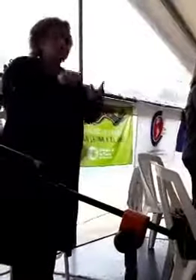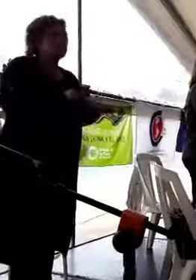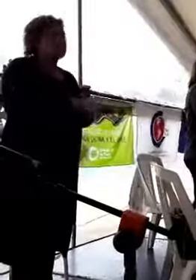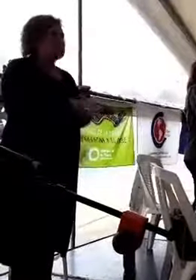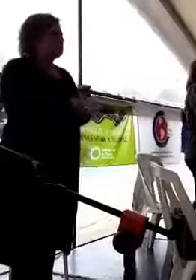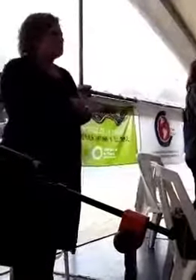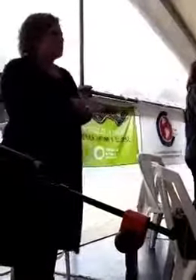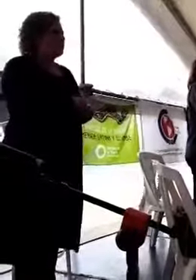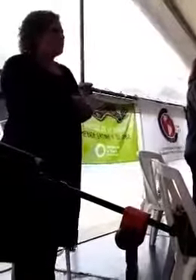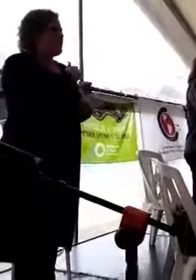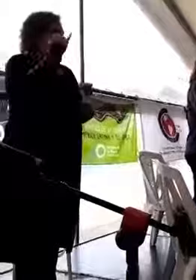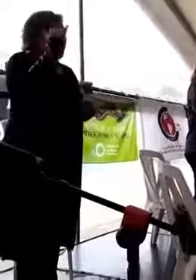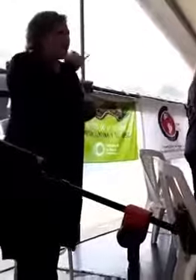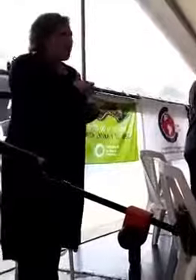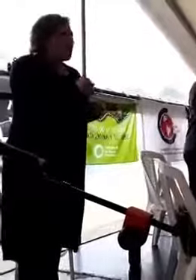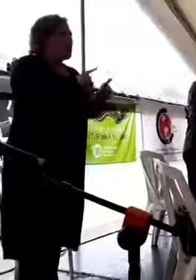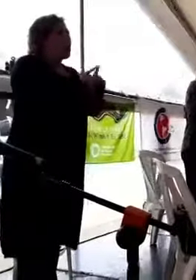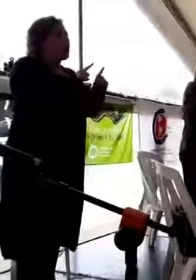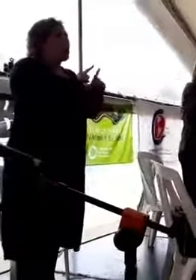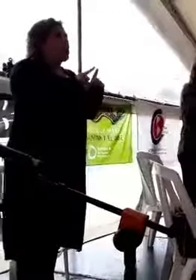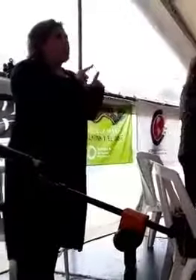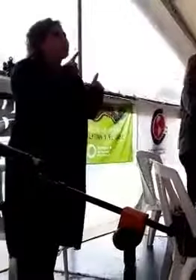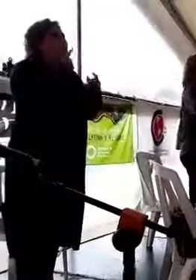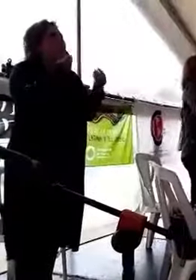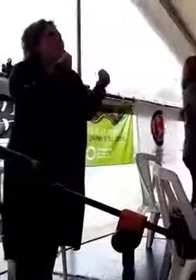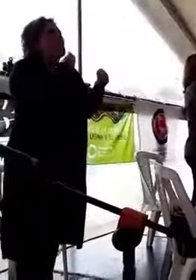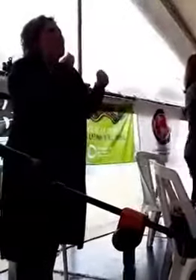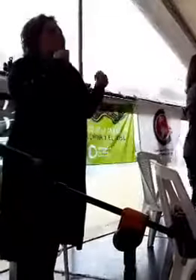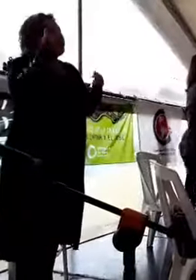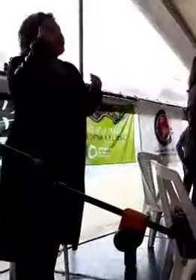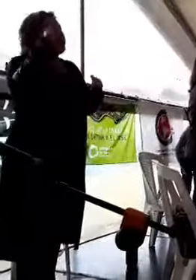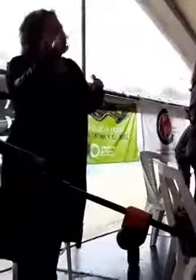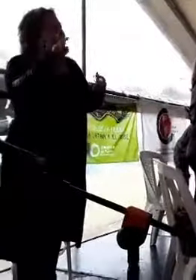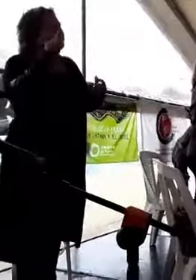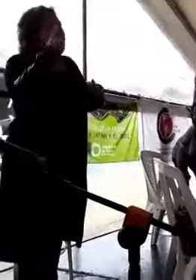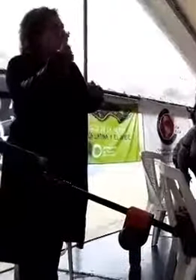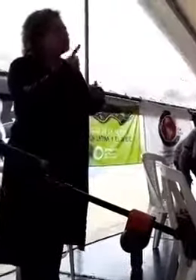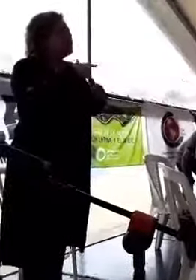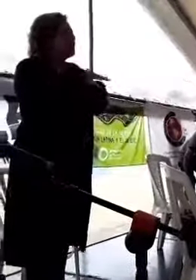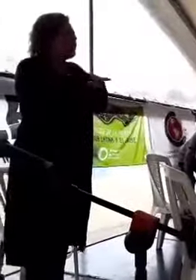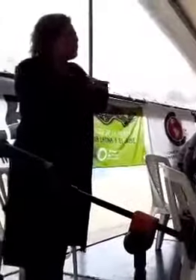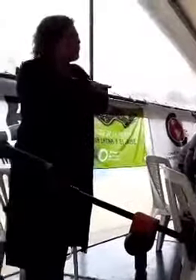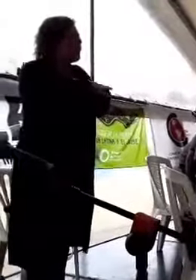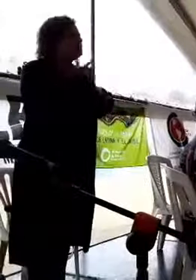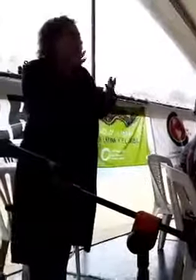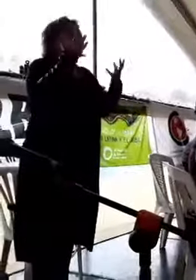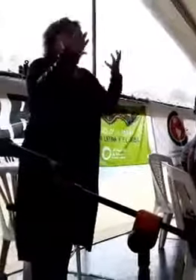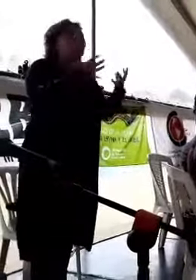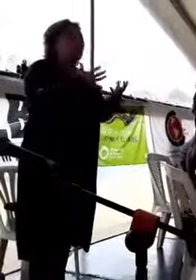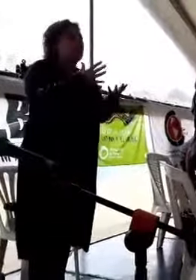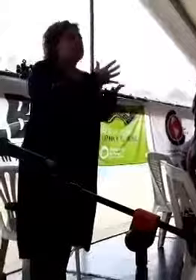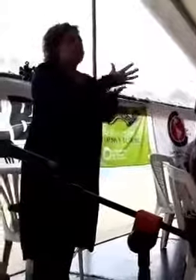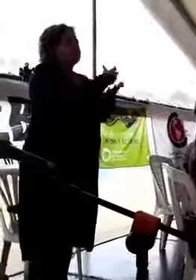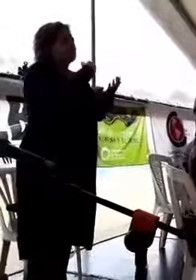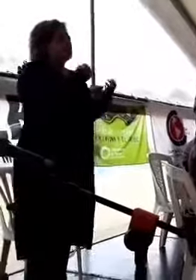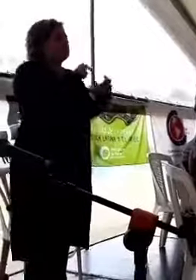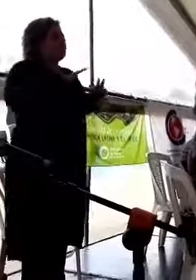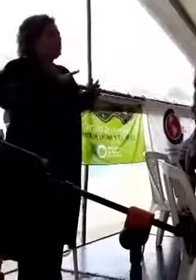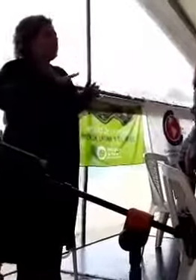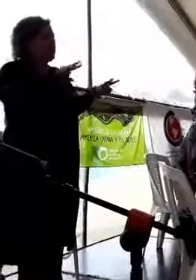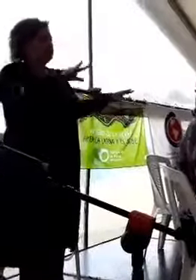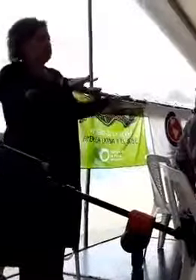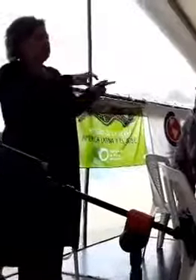que têm como telão de fundo a concentração de poder e riqueza